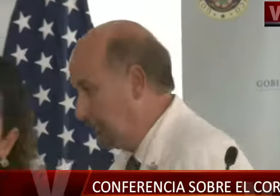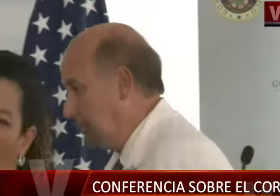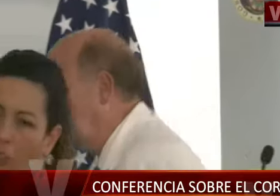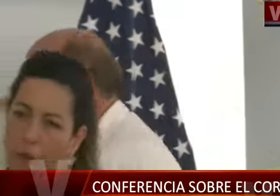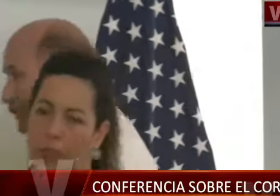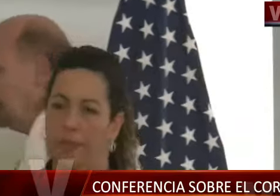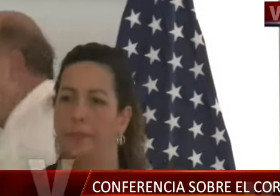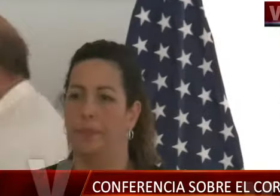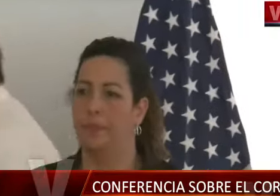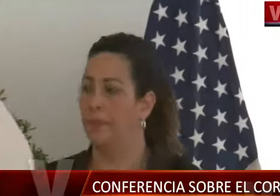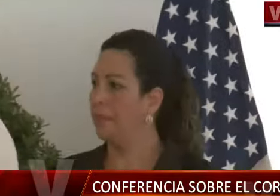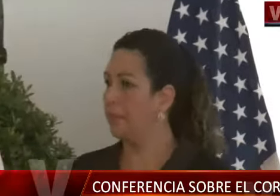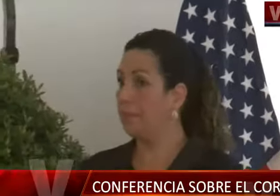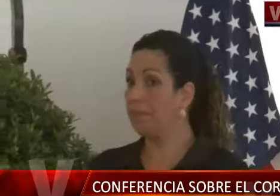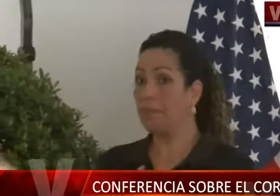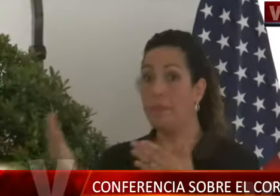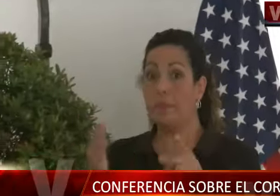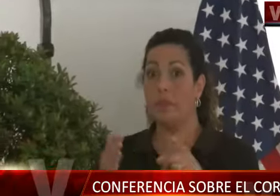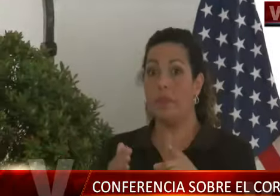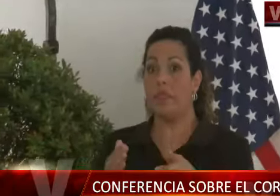Gracias, seguimos con Noticel.